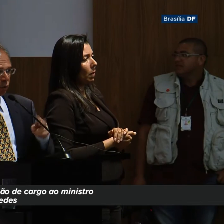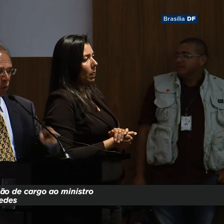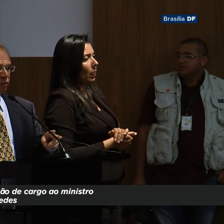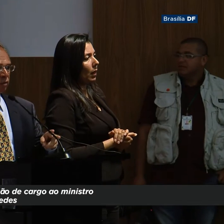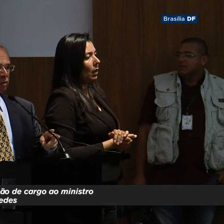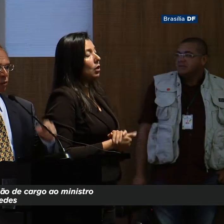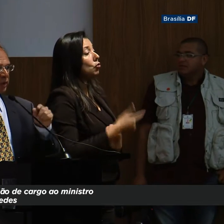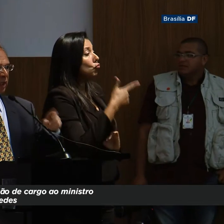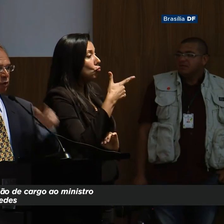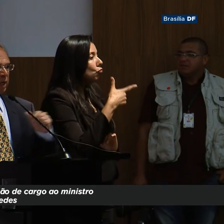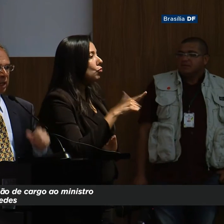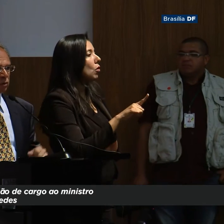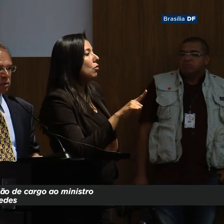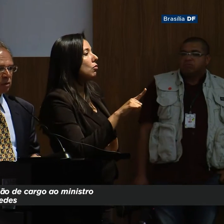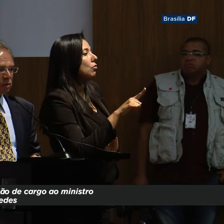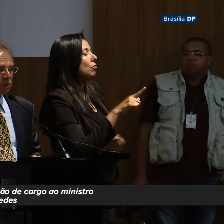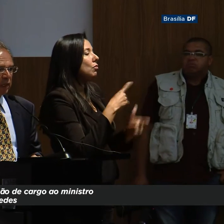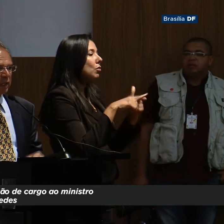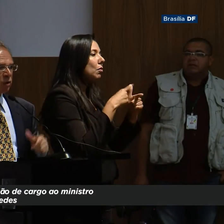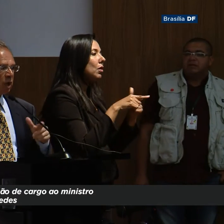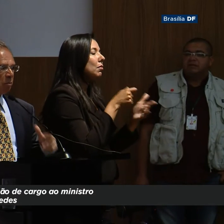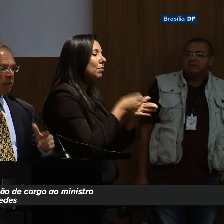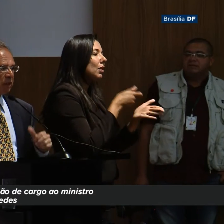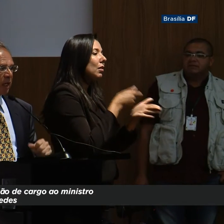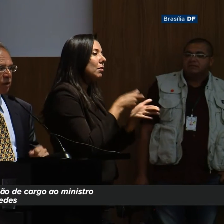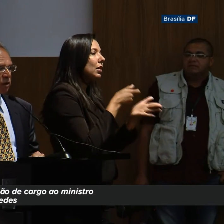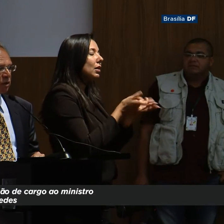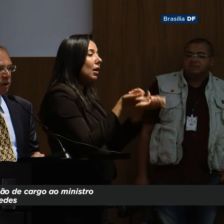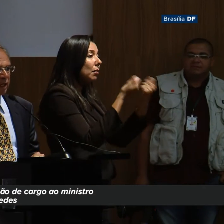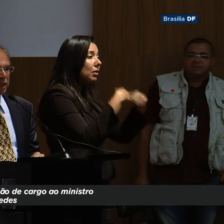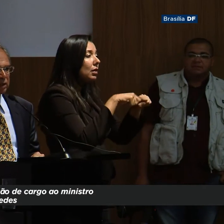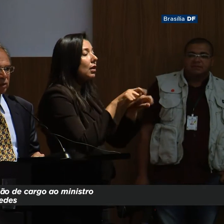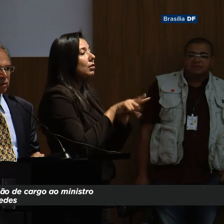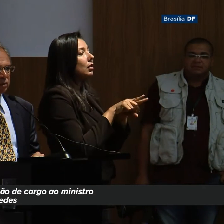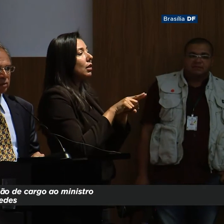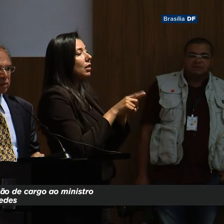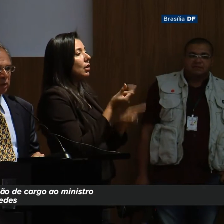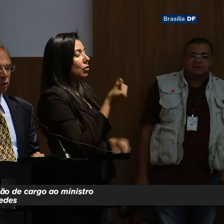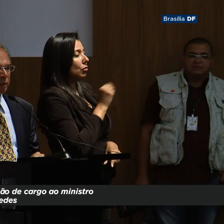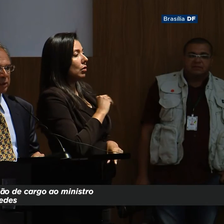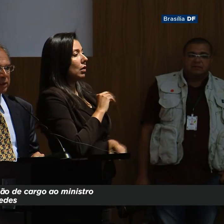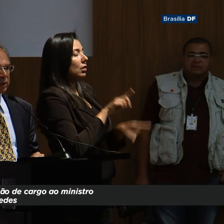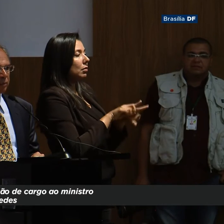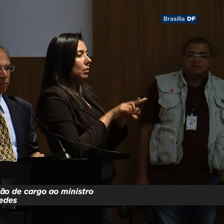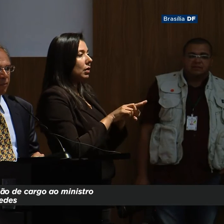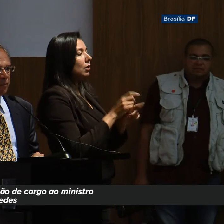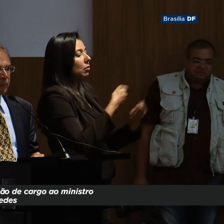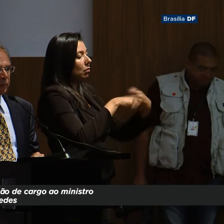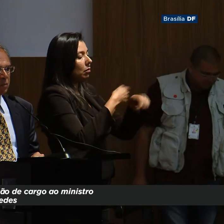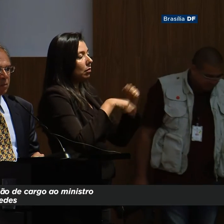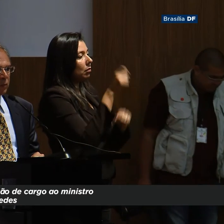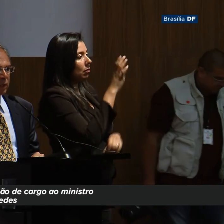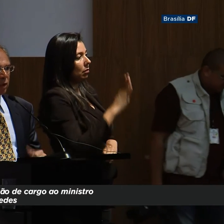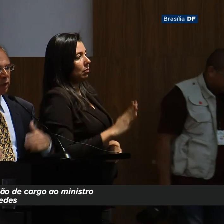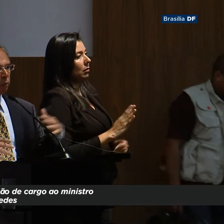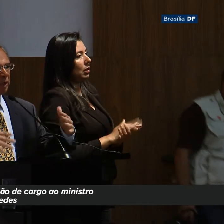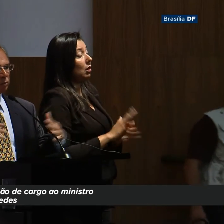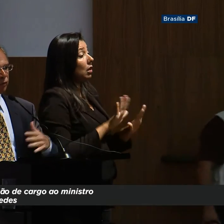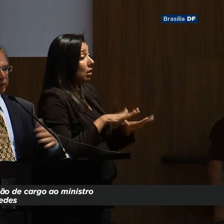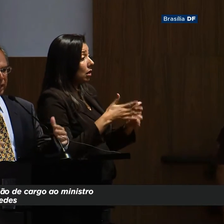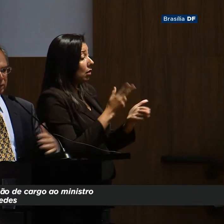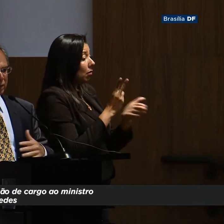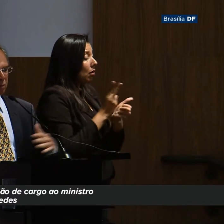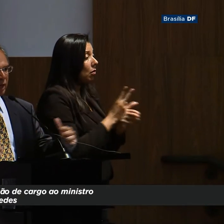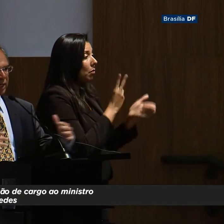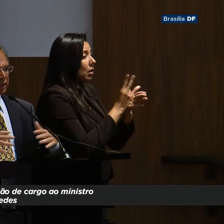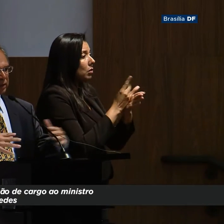De novo, o excesso de gastos em relação à capacidade de arregadação da economia brasileira. Então, é o